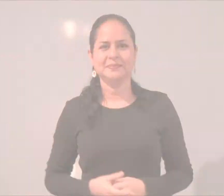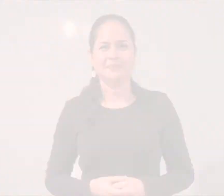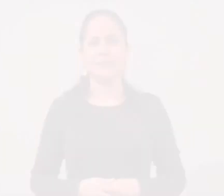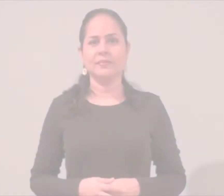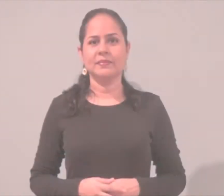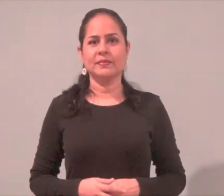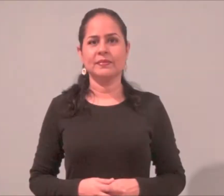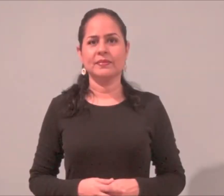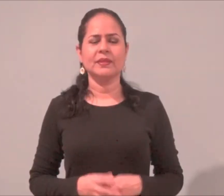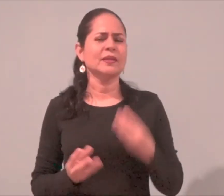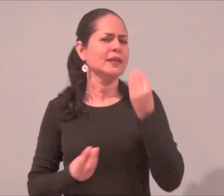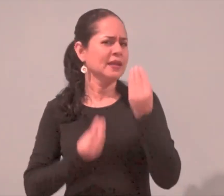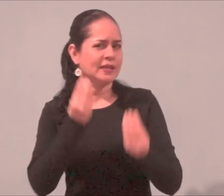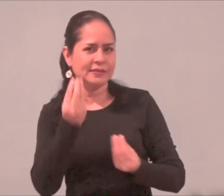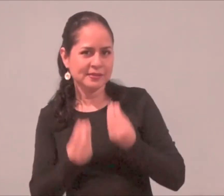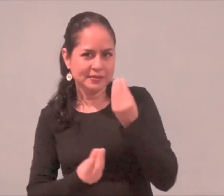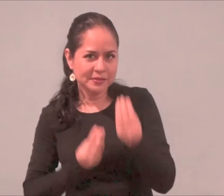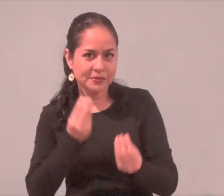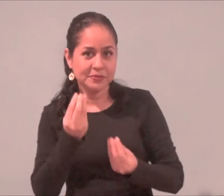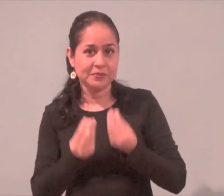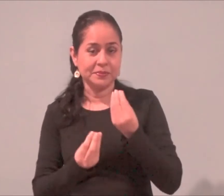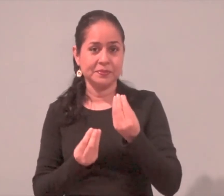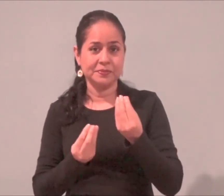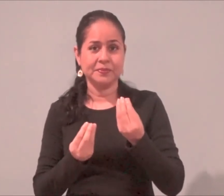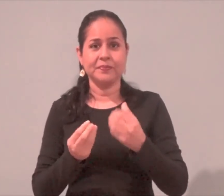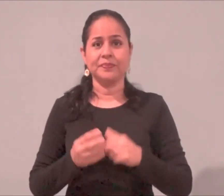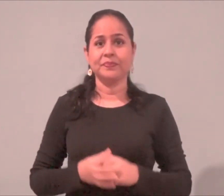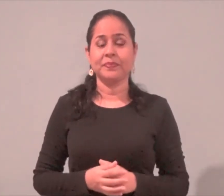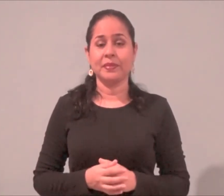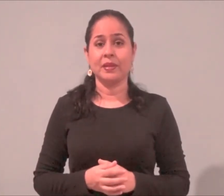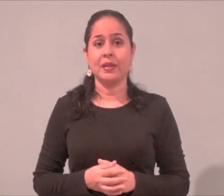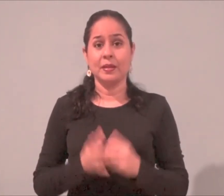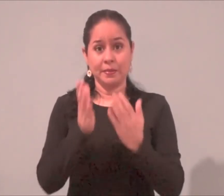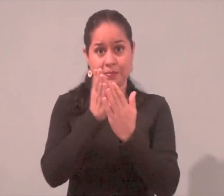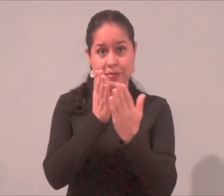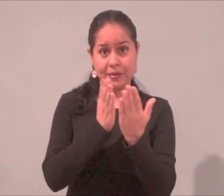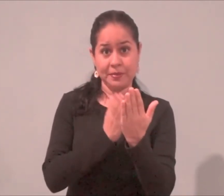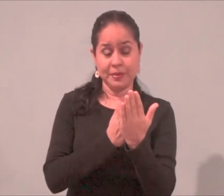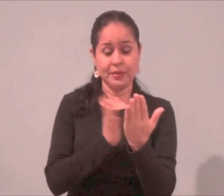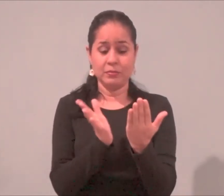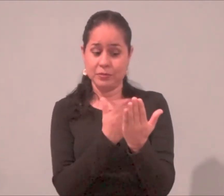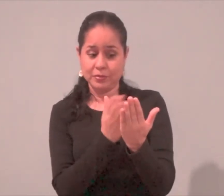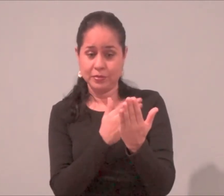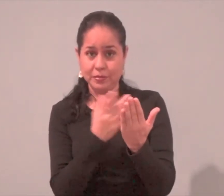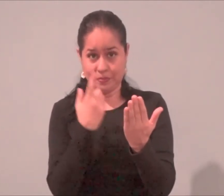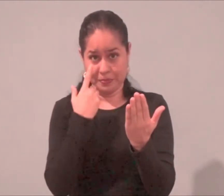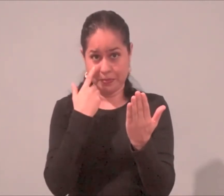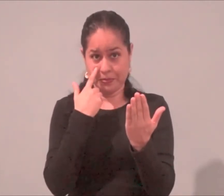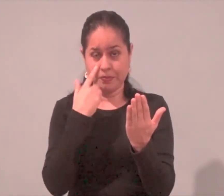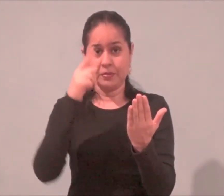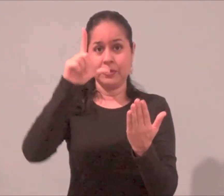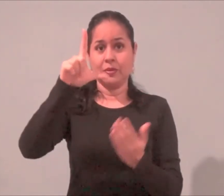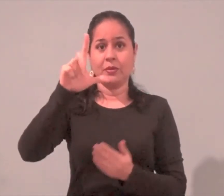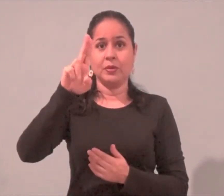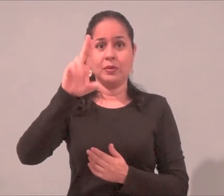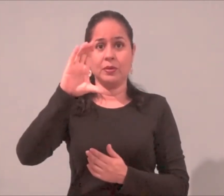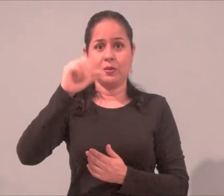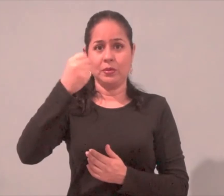Desarrollo de actividades Leamos en la Biblia Lucas 24, 13 al 35